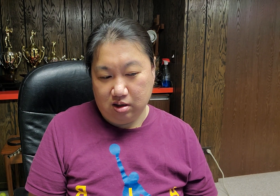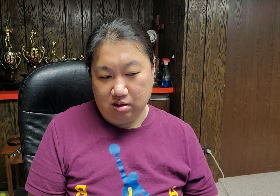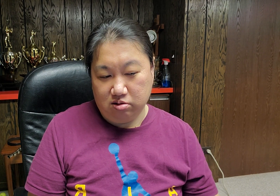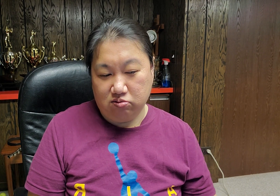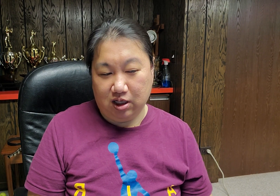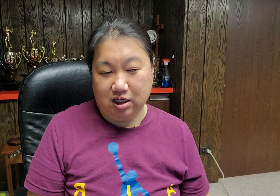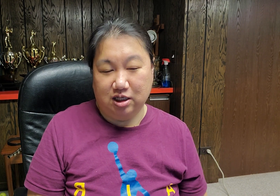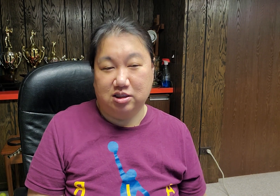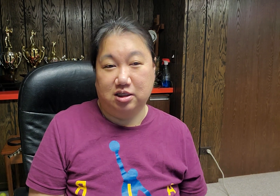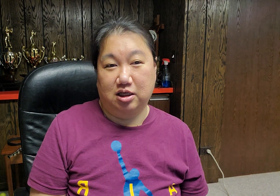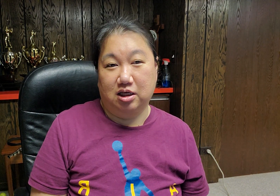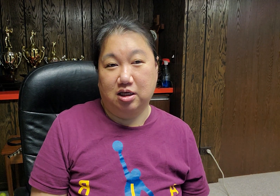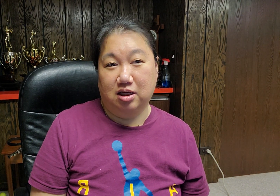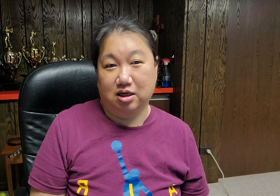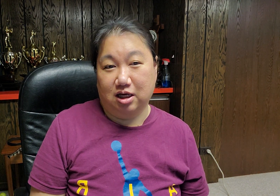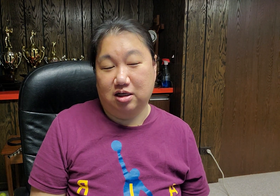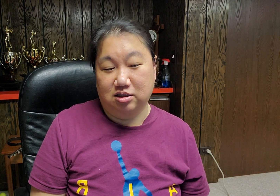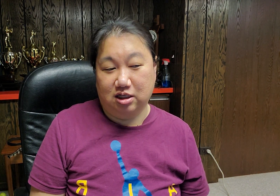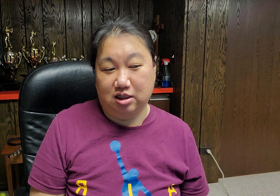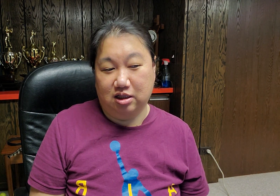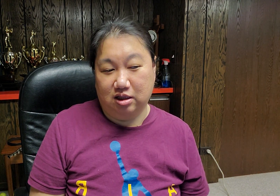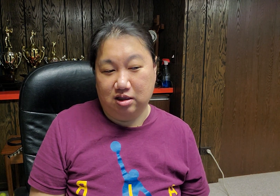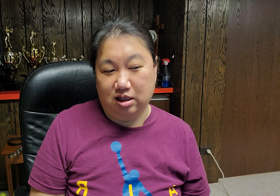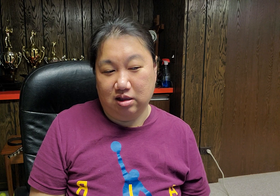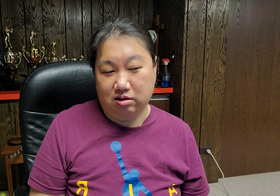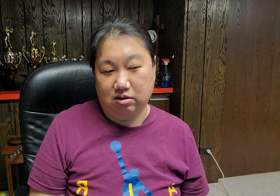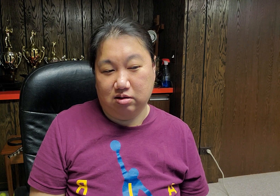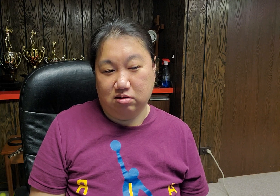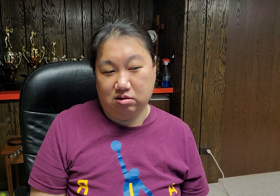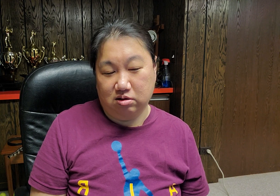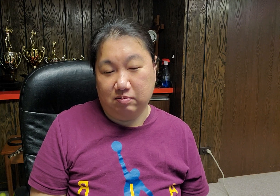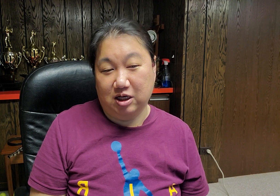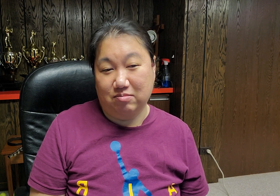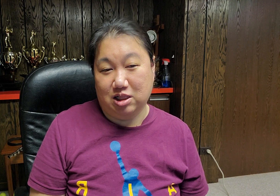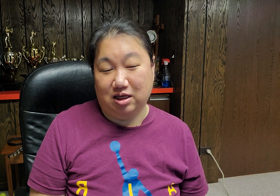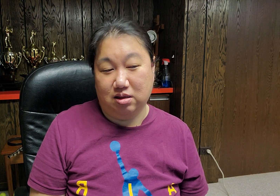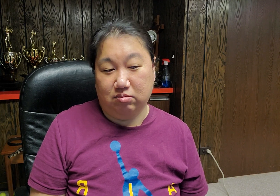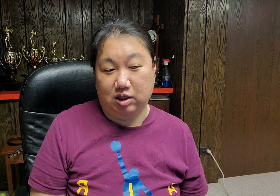수화 같이 하는 시간을 내주시면 감사하겠습니다.